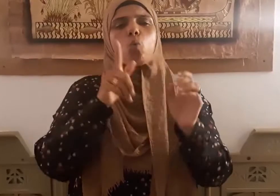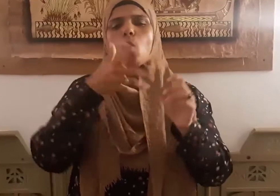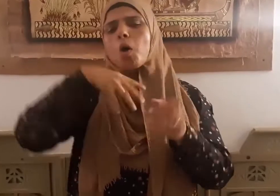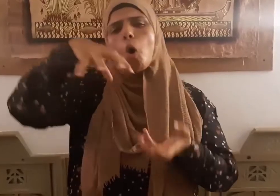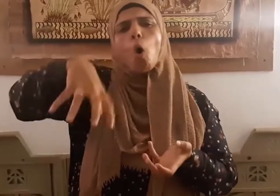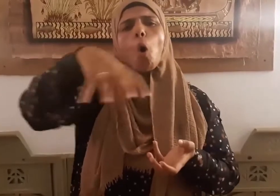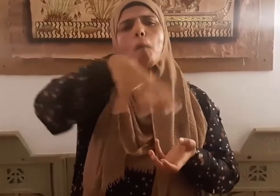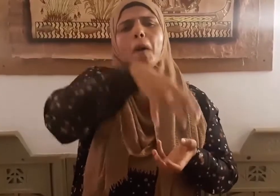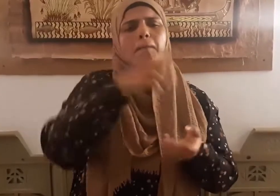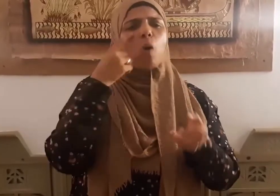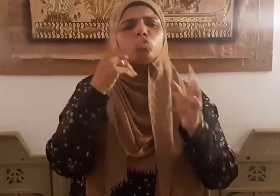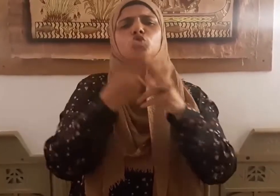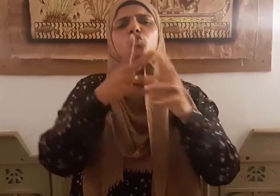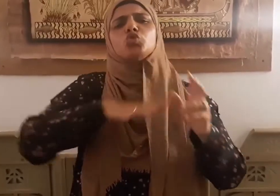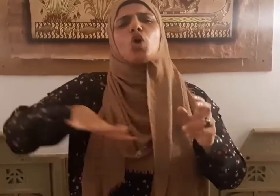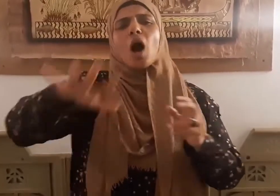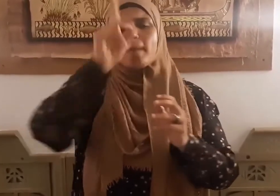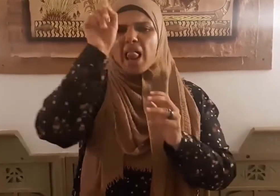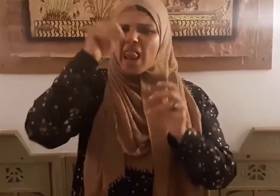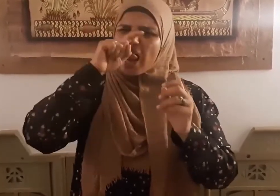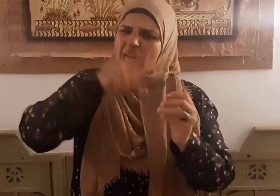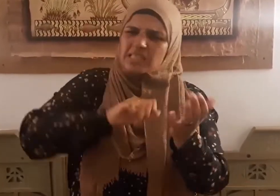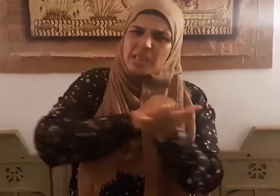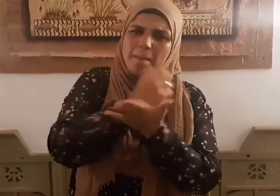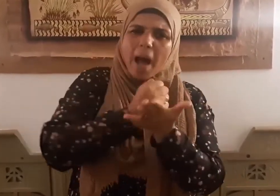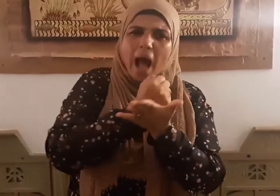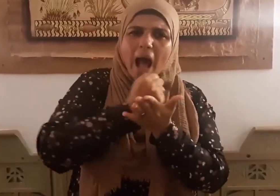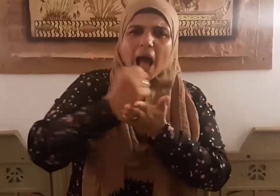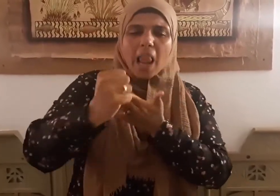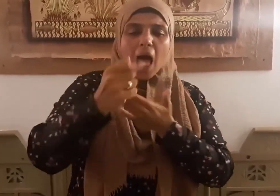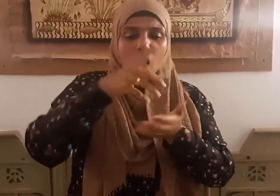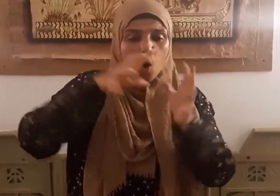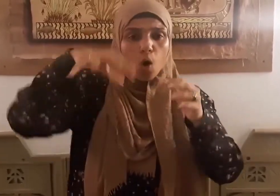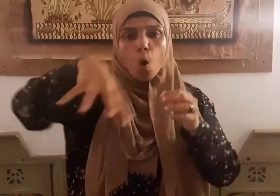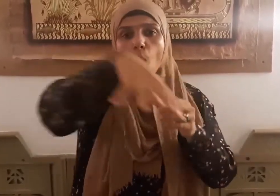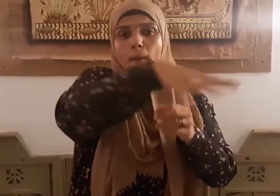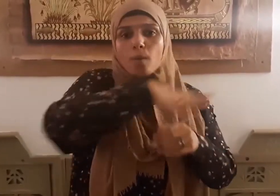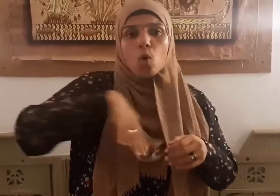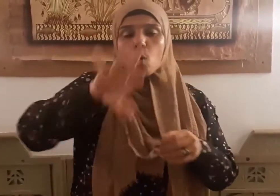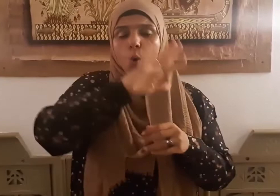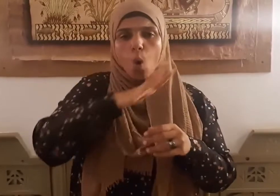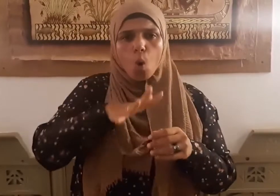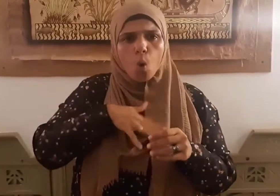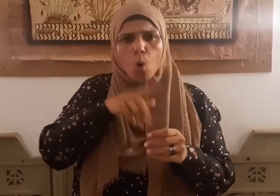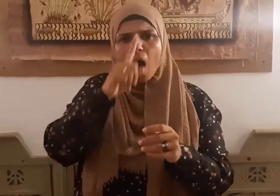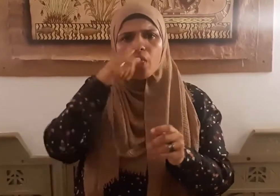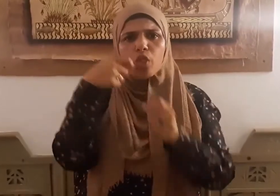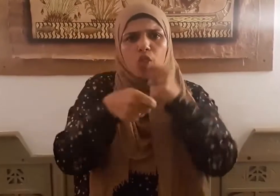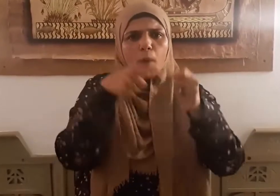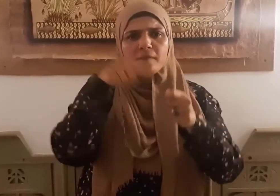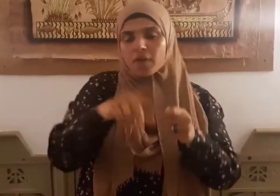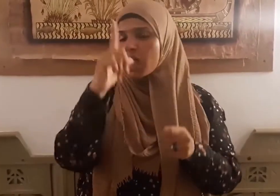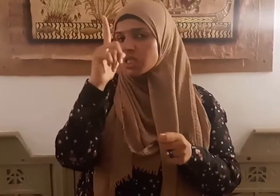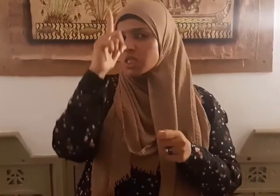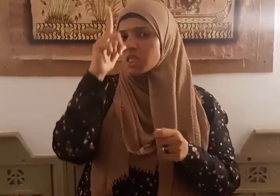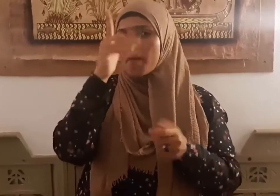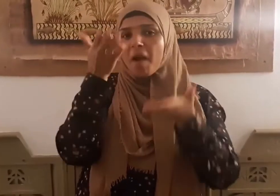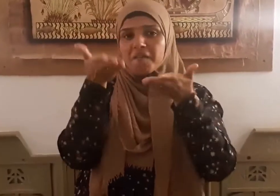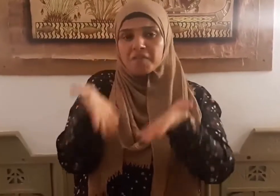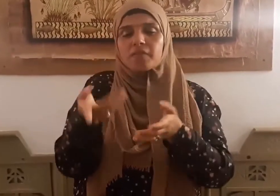فهلاك الأمم والكرى التي عتت واستكبرت سنة